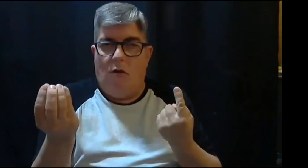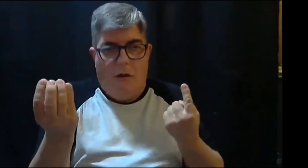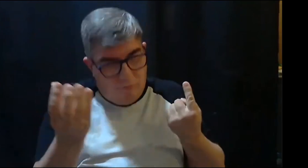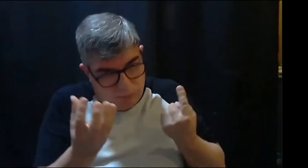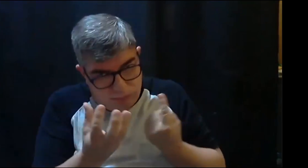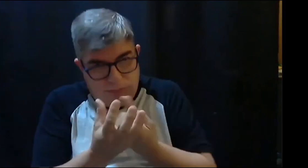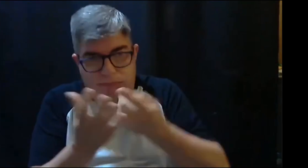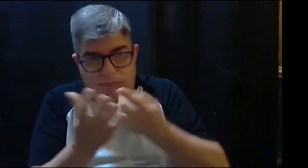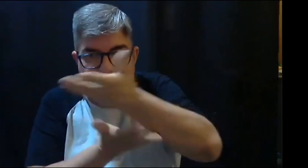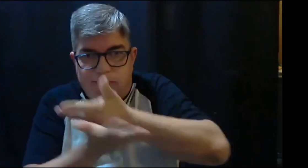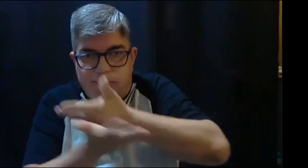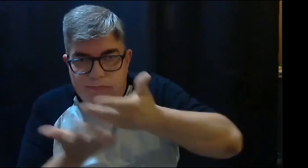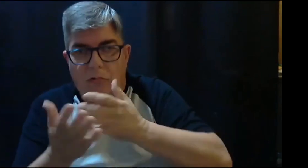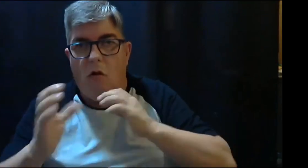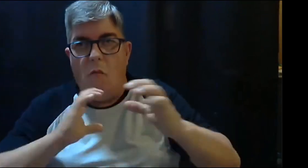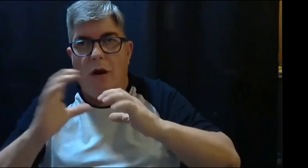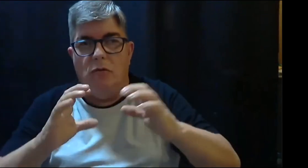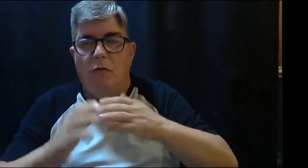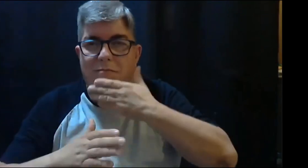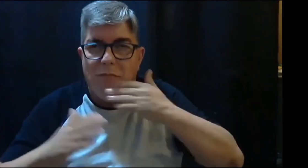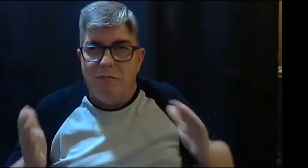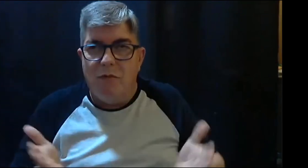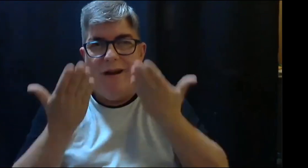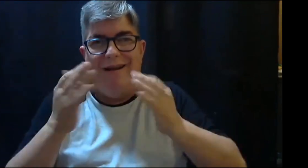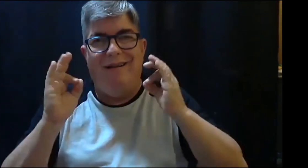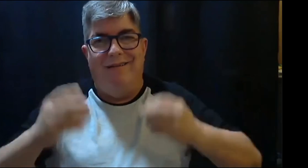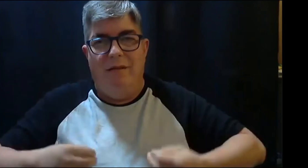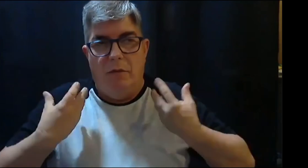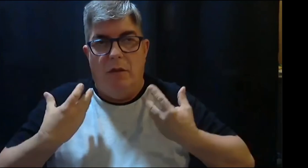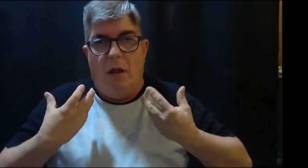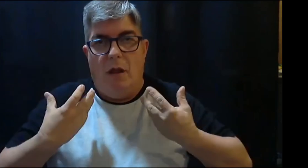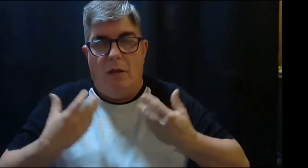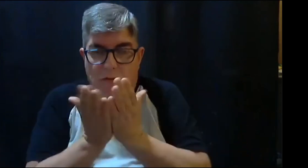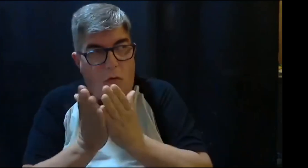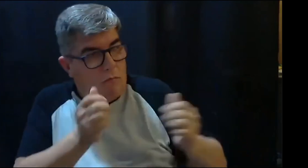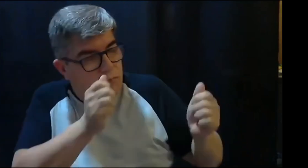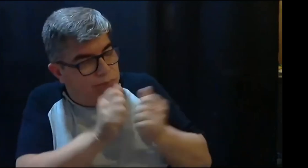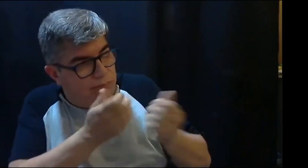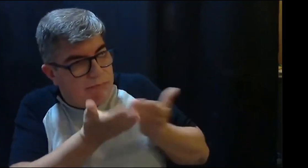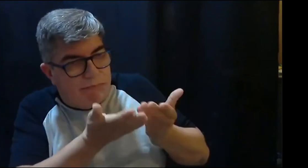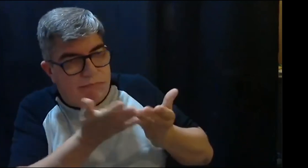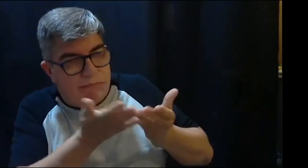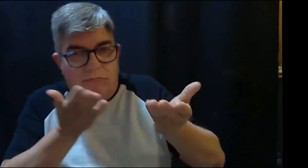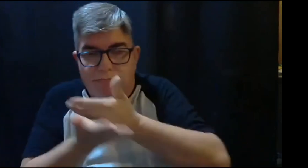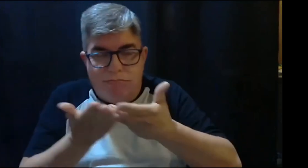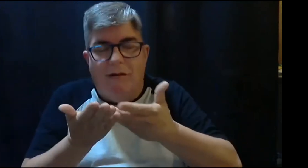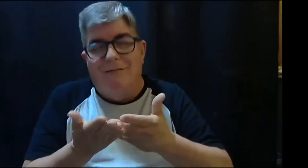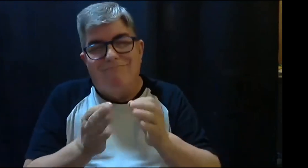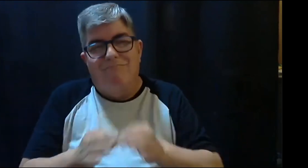se tiene y pensar que realmente la comunidad sorda también hace parte de la sociedad y sentirse un poco más